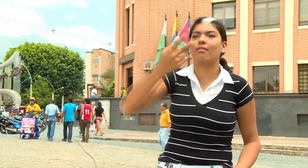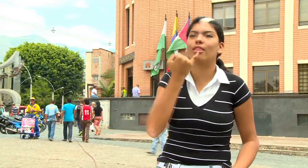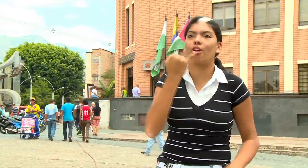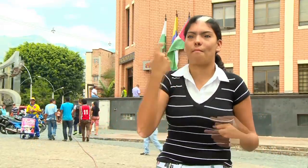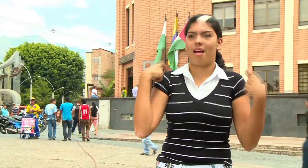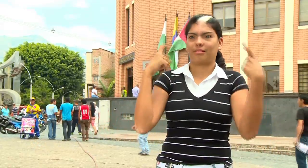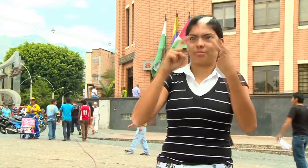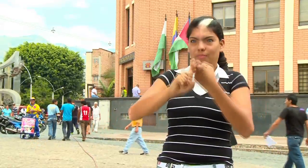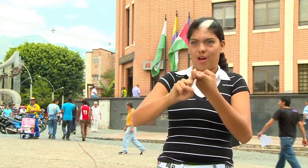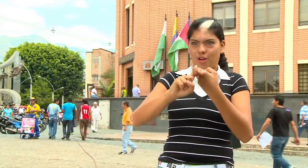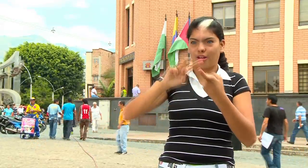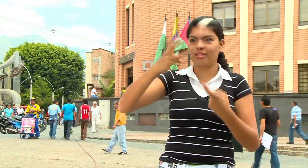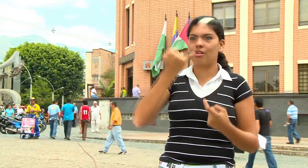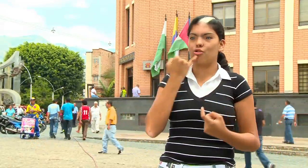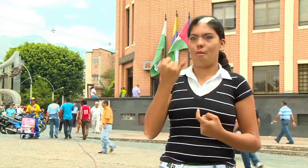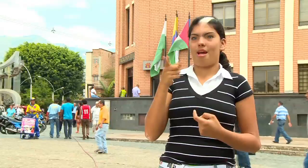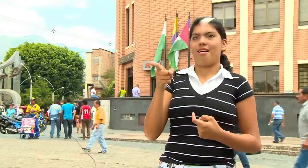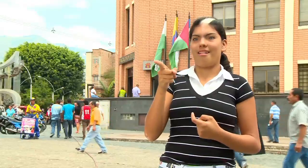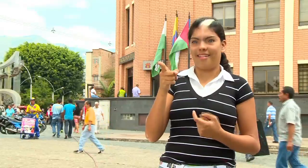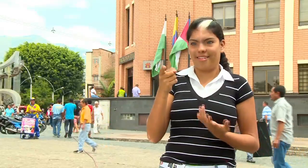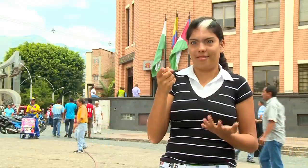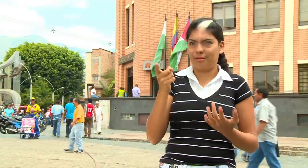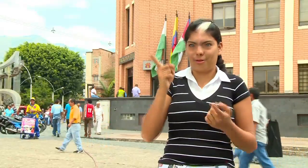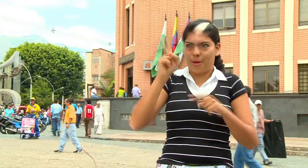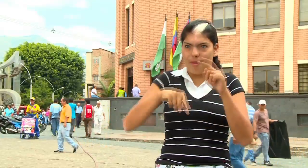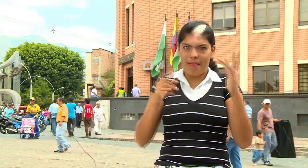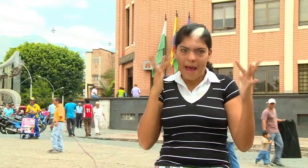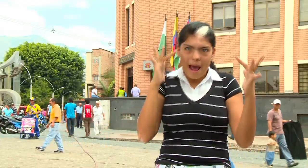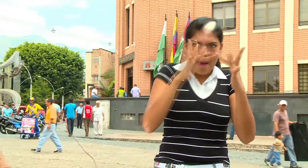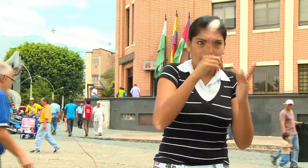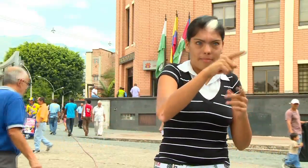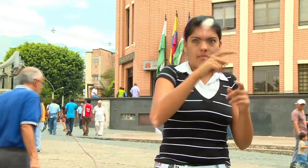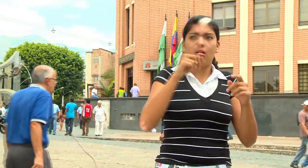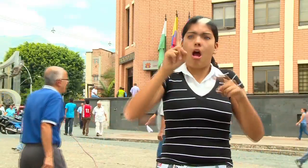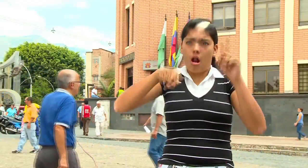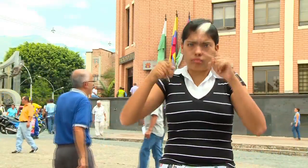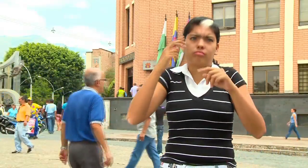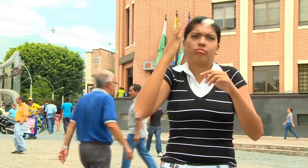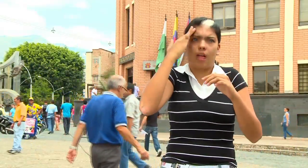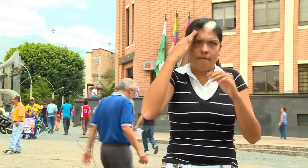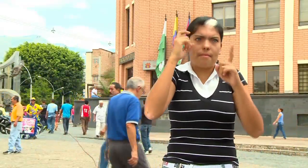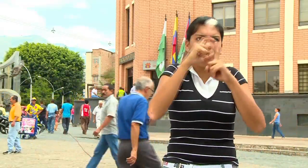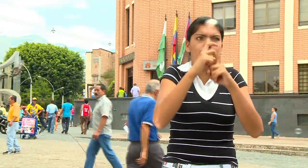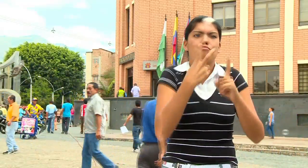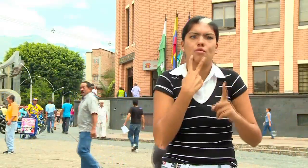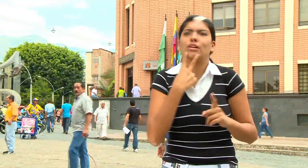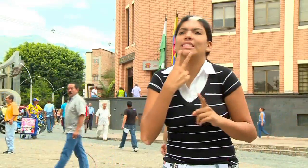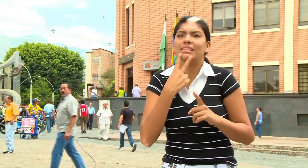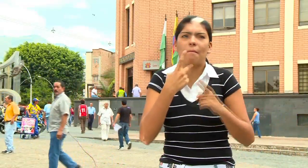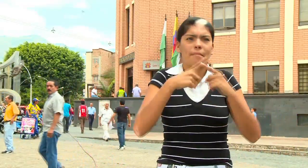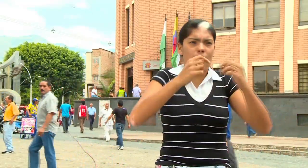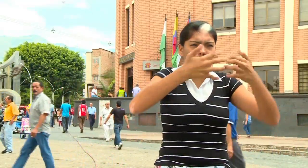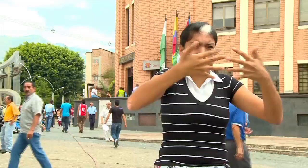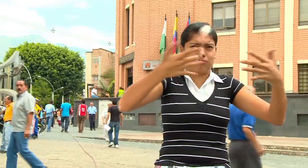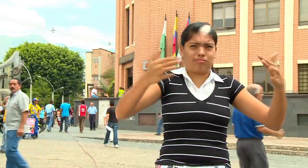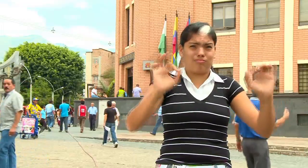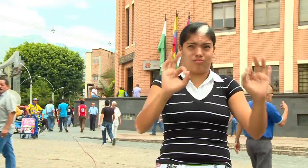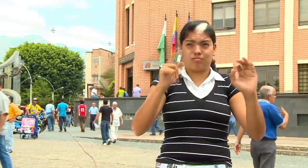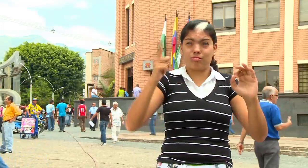Por tanto, es muy difícil comprender la velocidad con la que sale clubscapsium. Además, utilizan un vocabulario avanzado y no es apto para